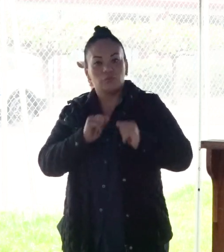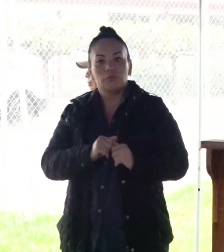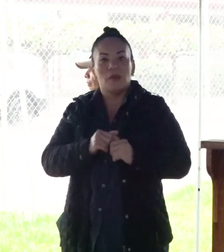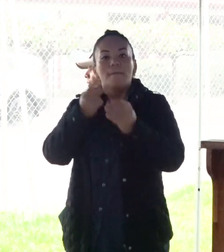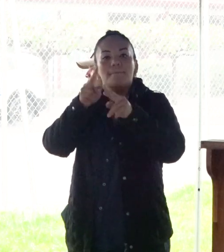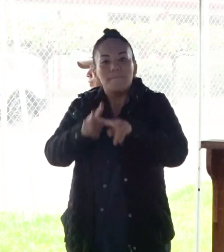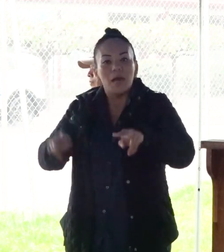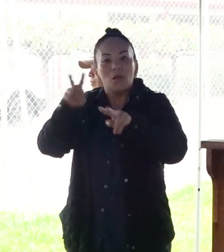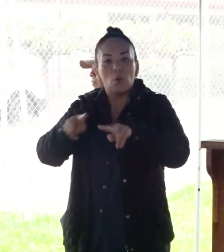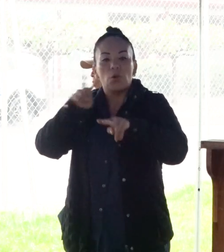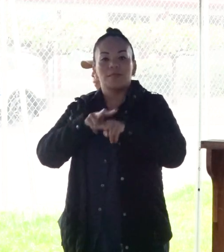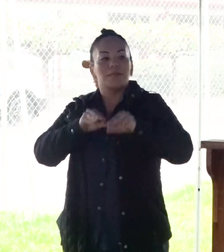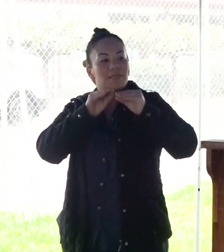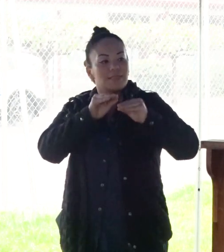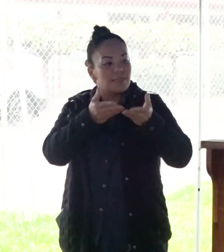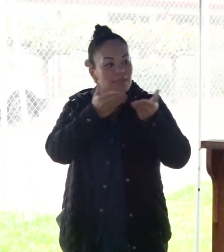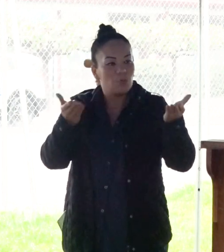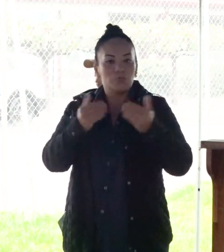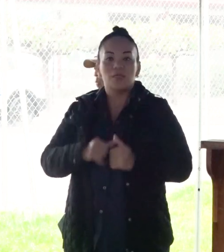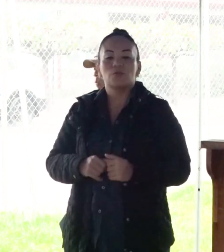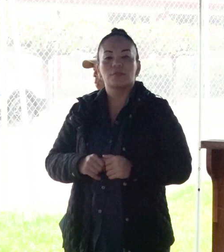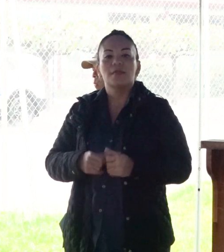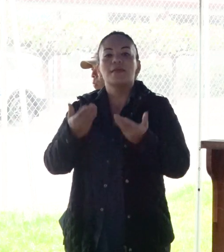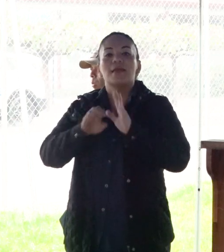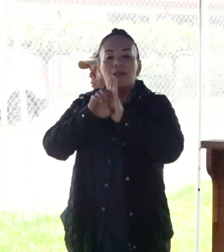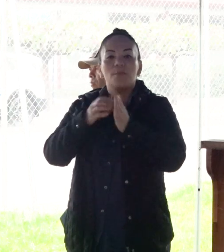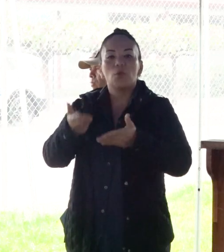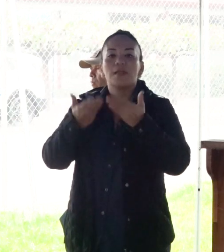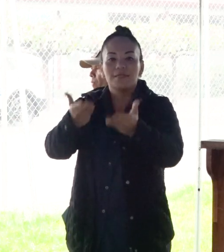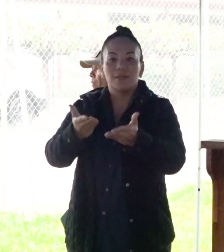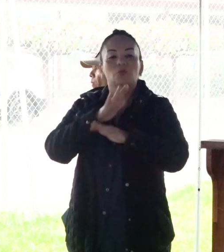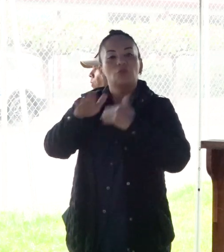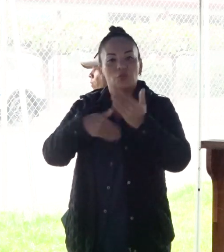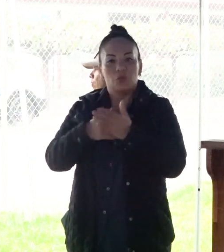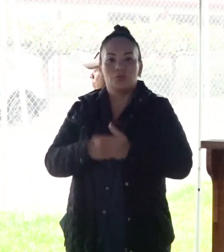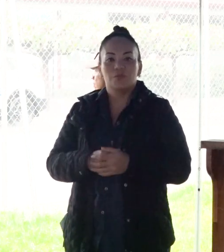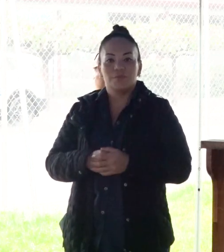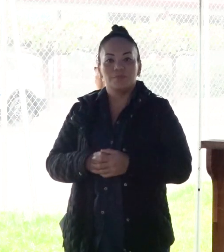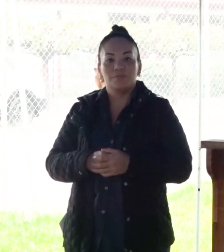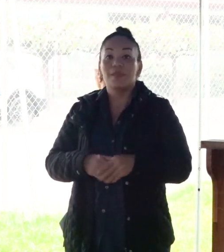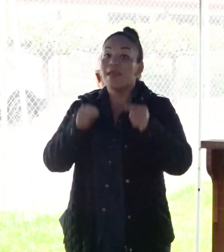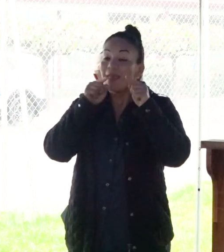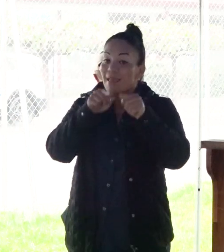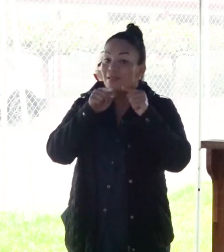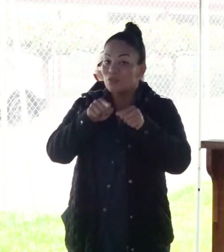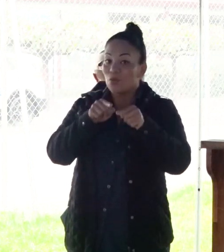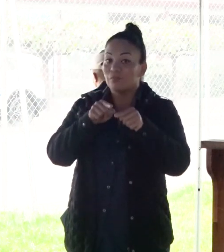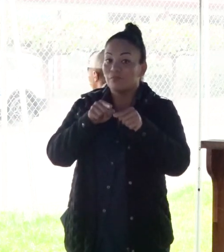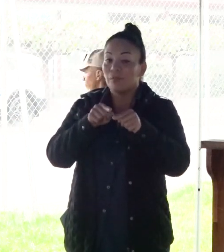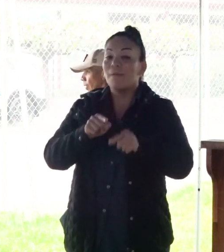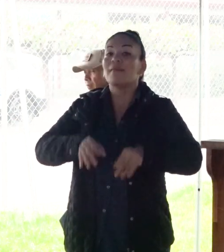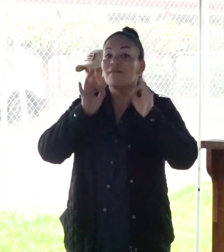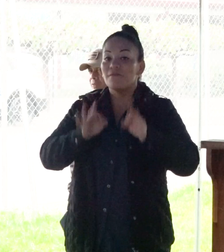que les inculquemos y el ejemplo que les demos nosotros, va a determinar